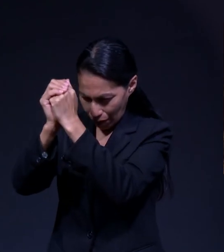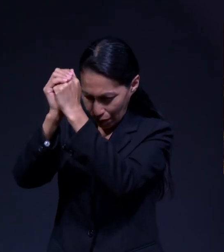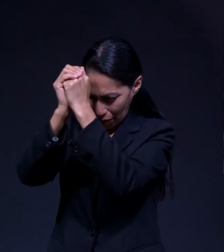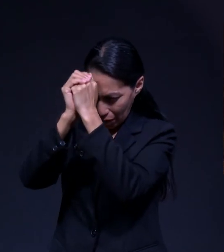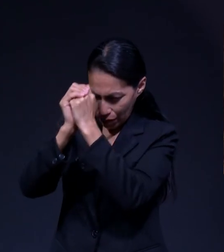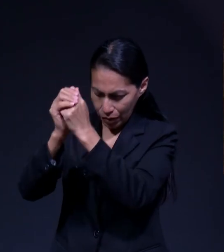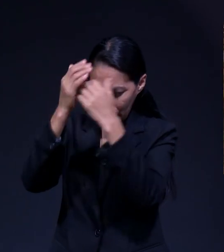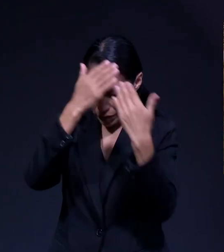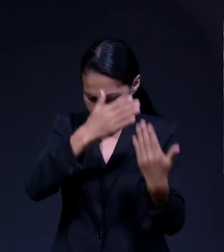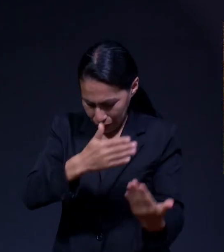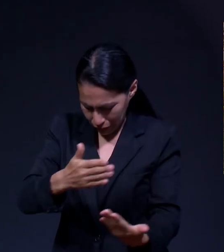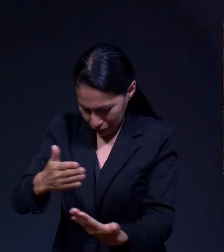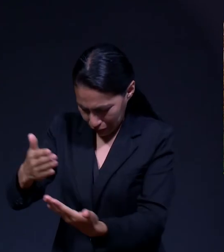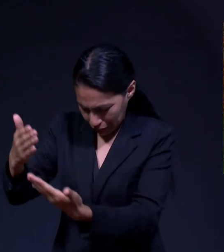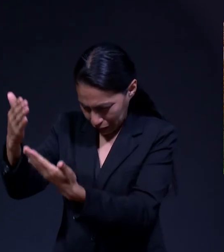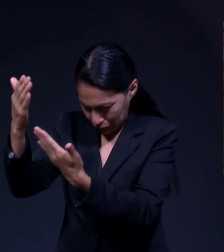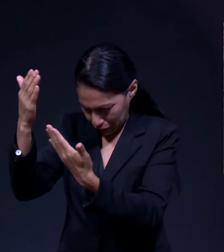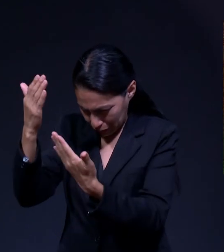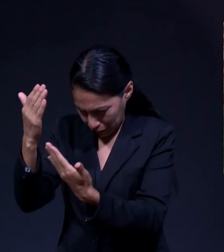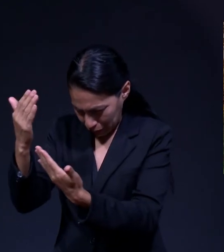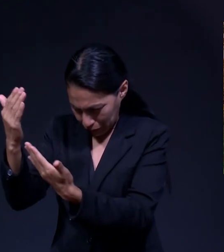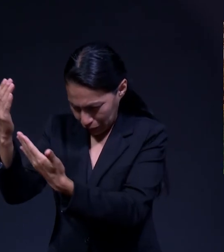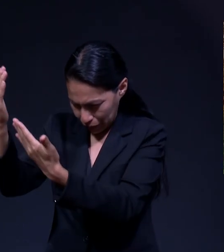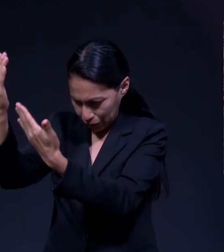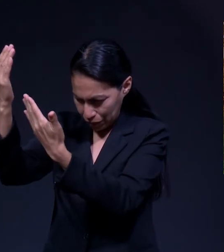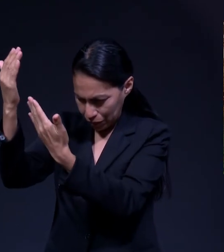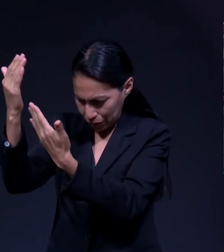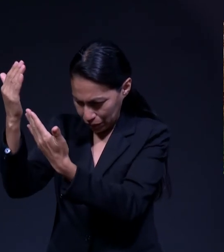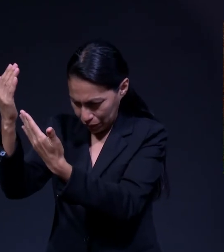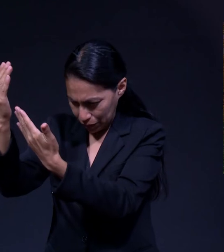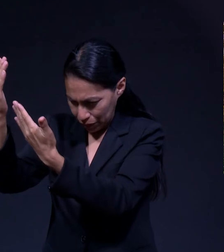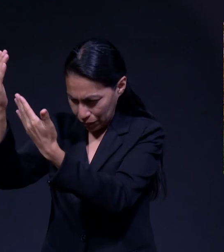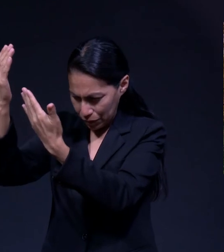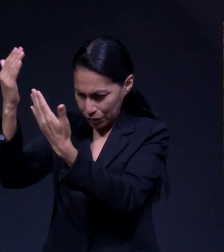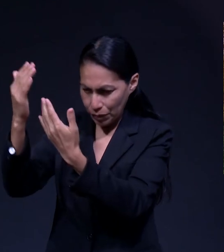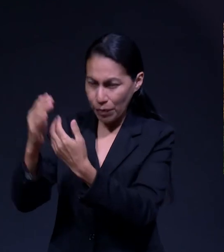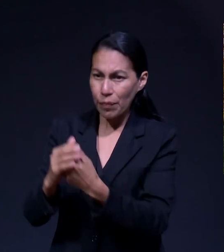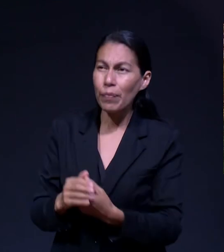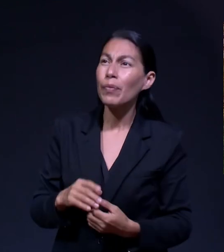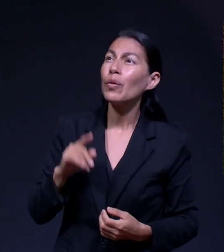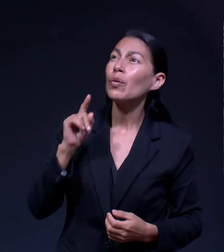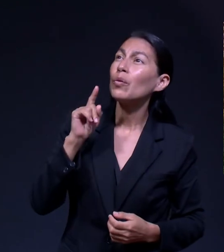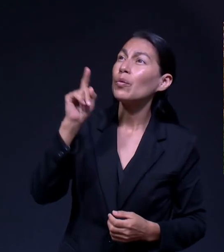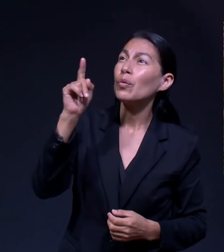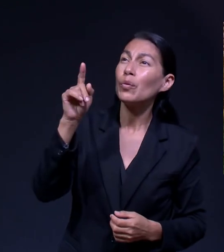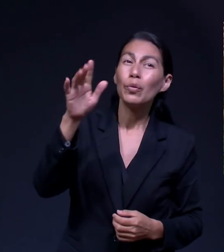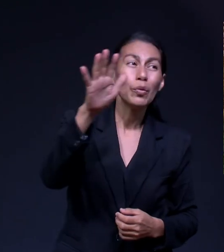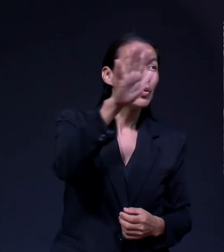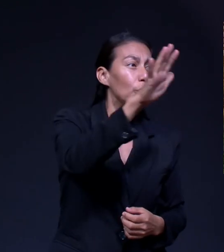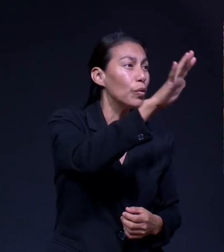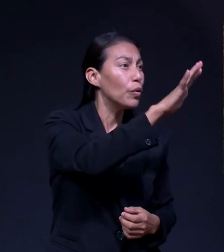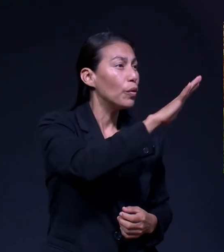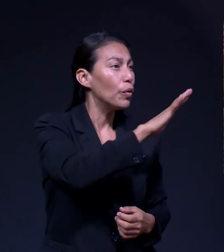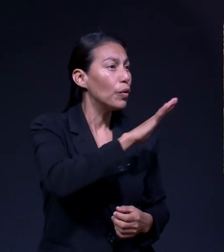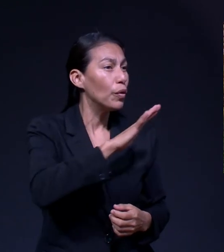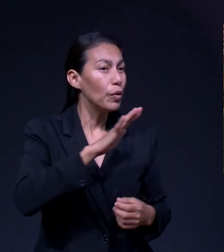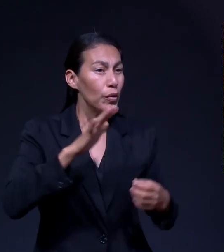Te Alabaré Subrime Dios Tu Sobre Son